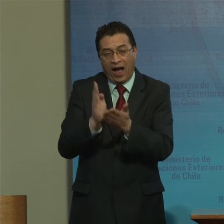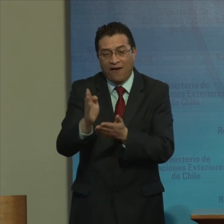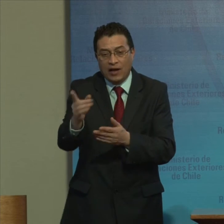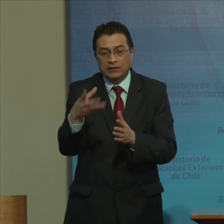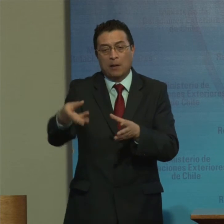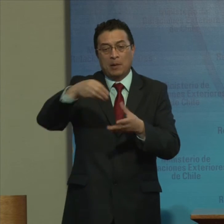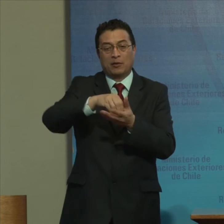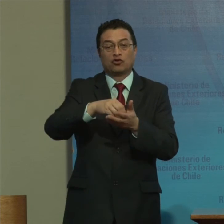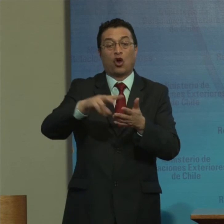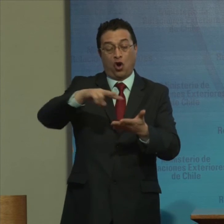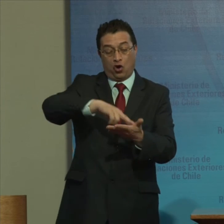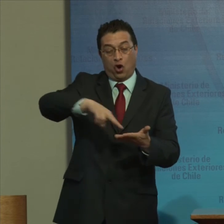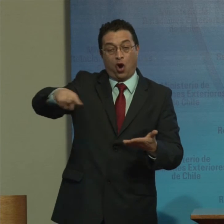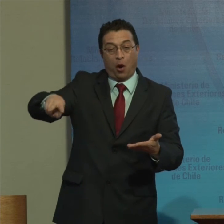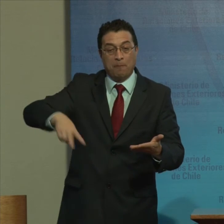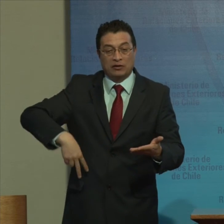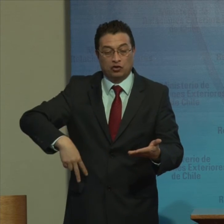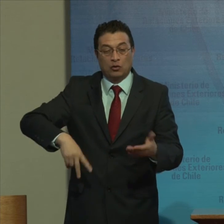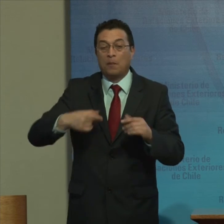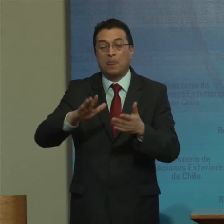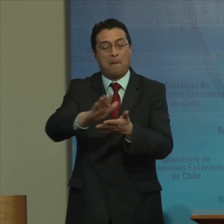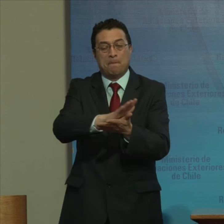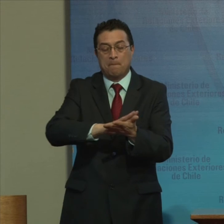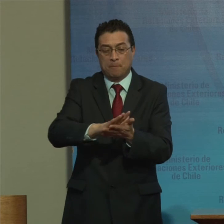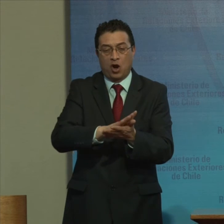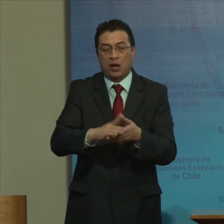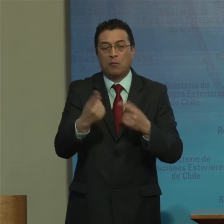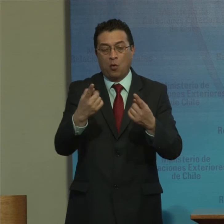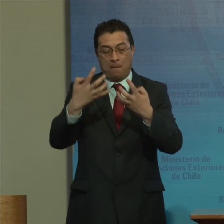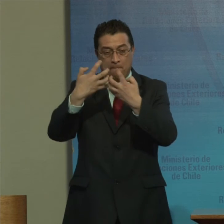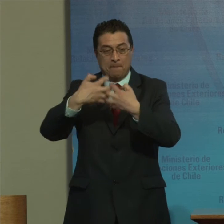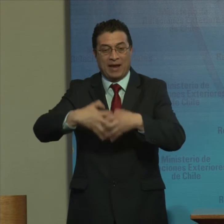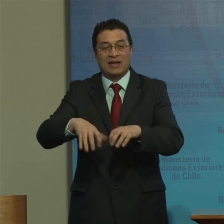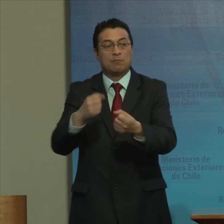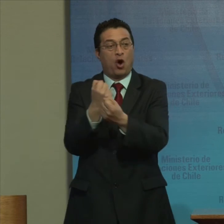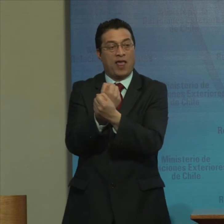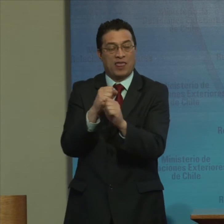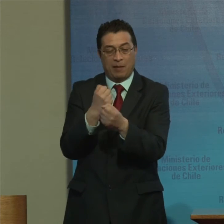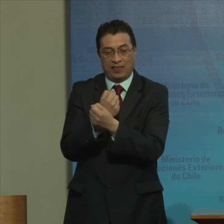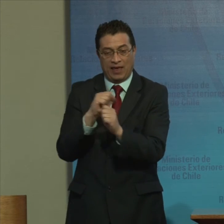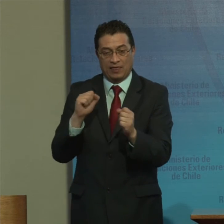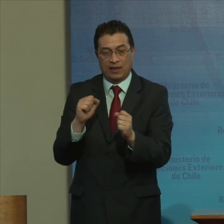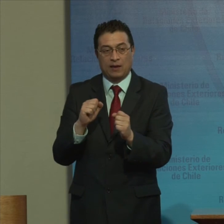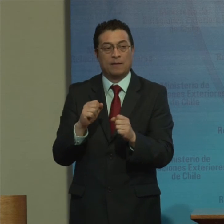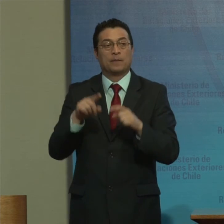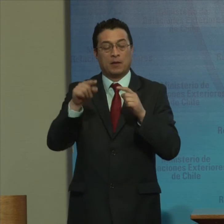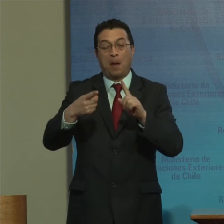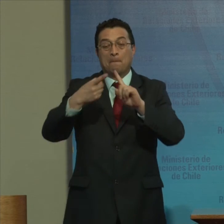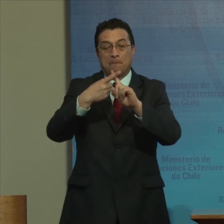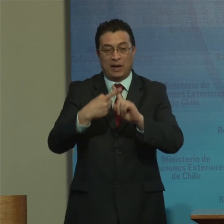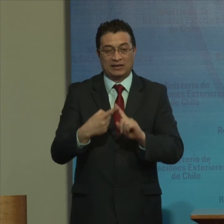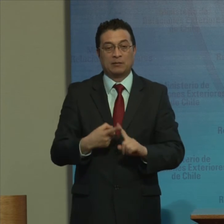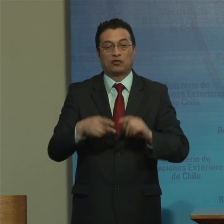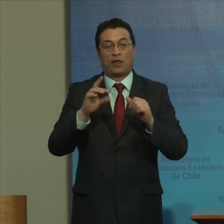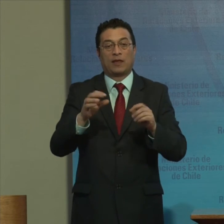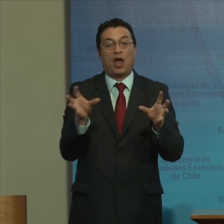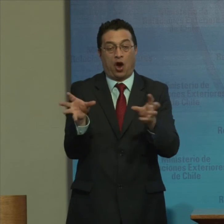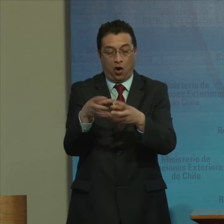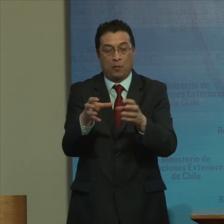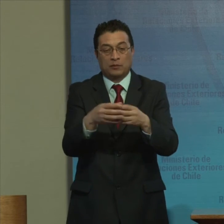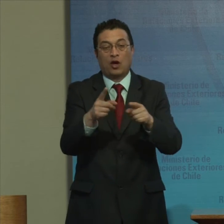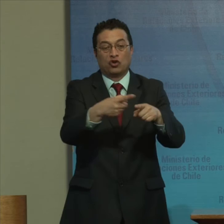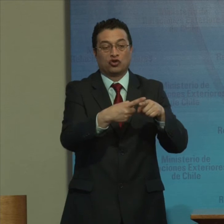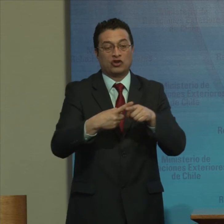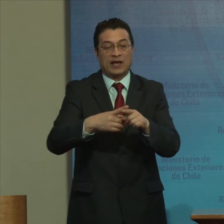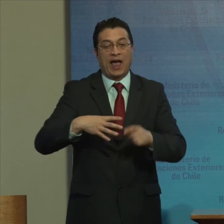implementación De la convención Por ejemplo Por Mediante Mecanismos Independientes Con participación De la organización